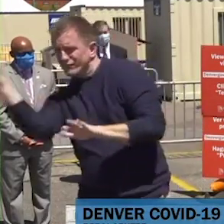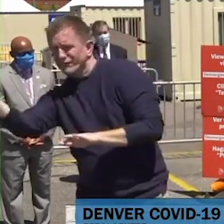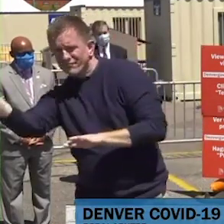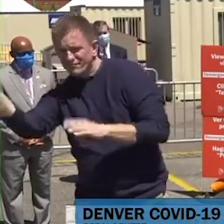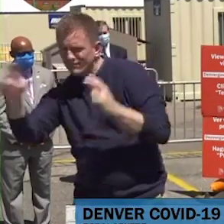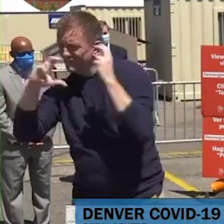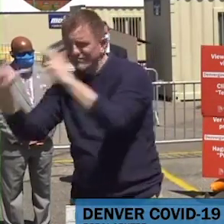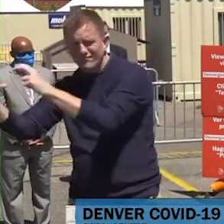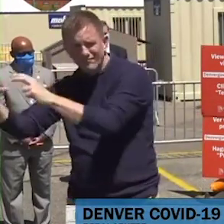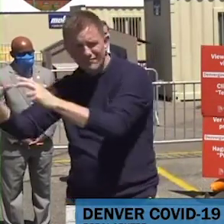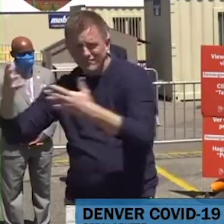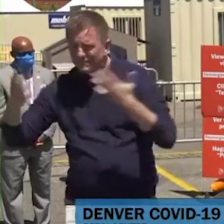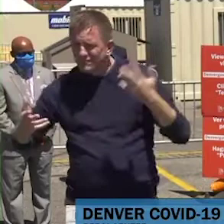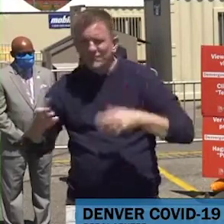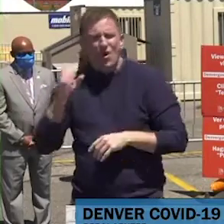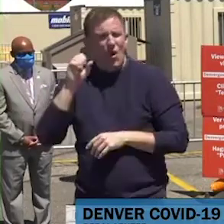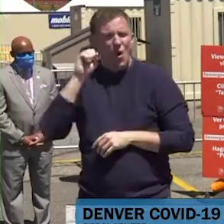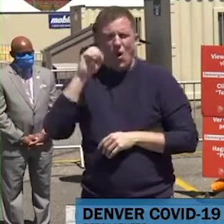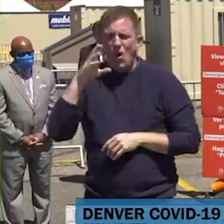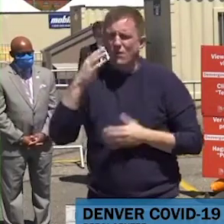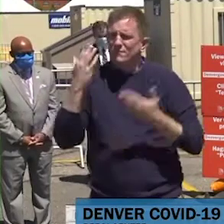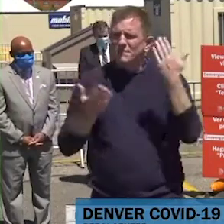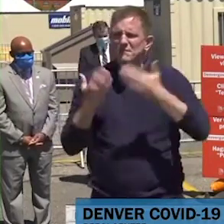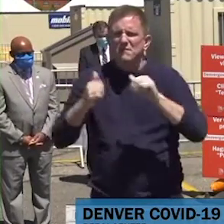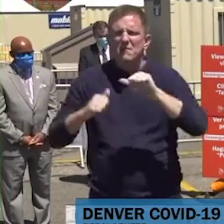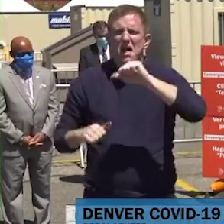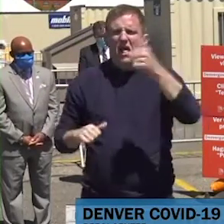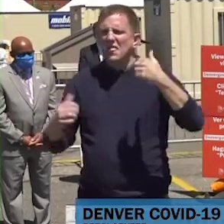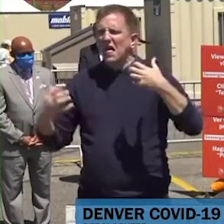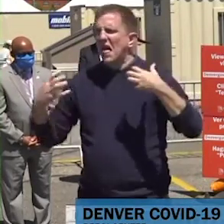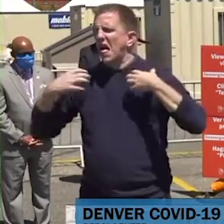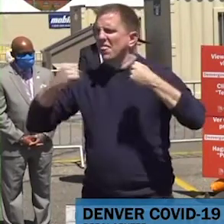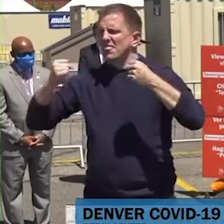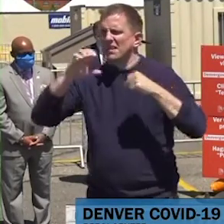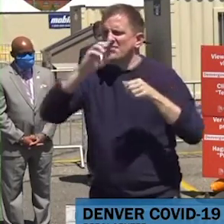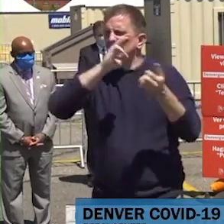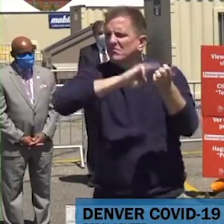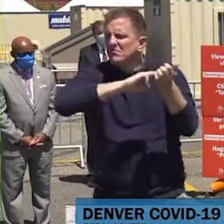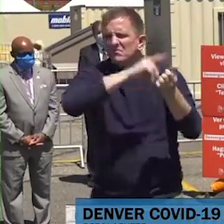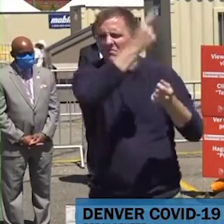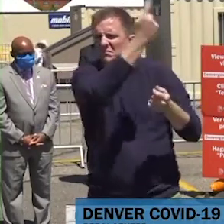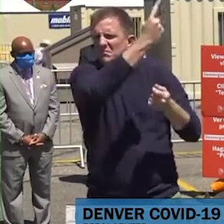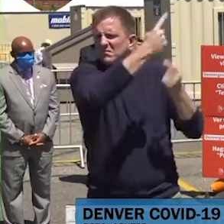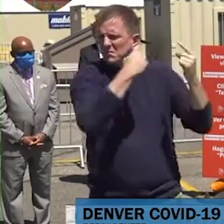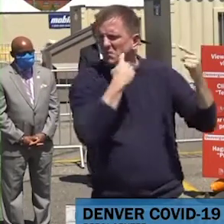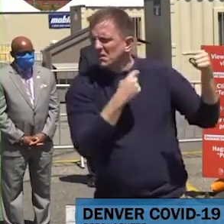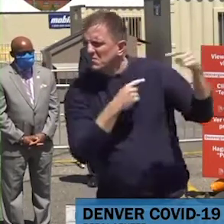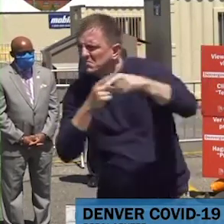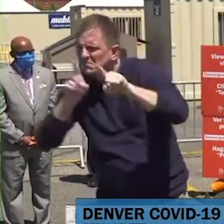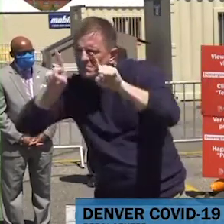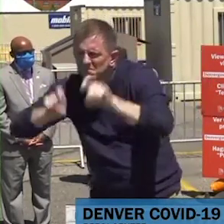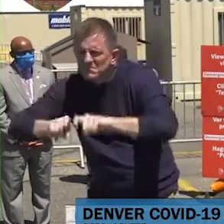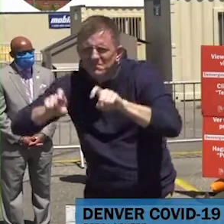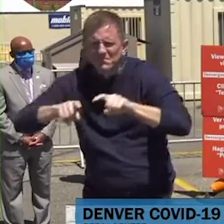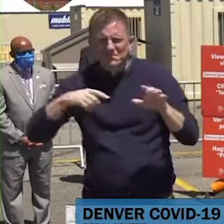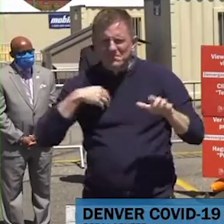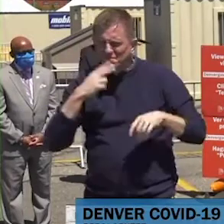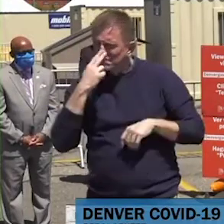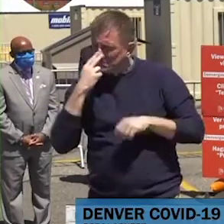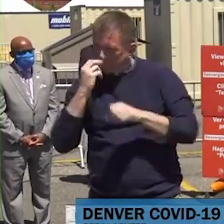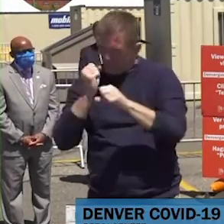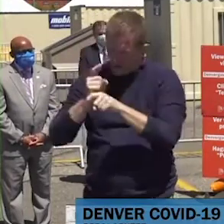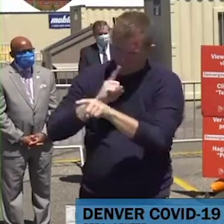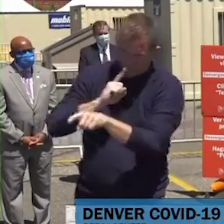prueba, para que usted pueda entender y saber si tiene el coronavirus. La meta de este sitio de pruebas del COVID